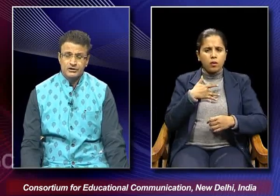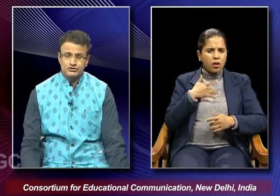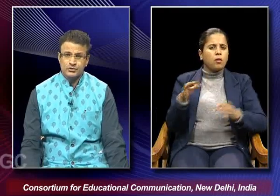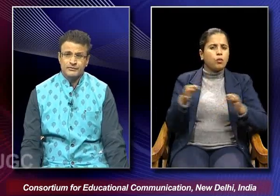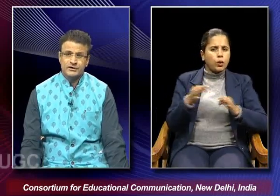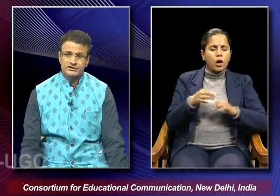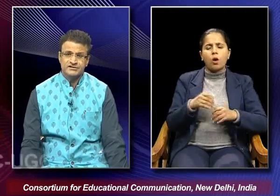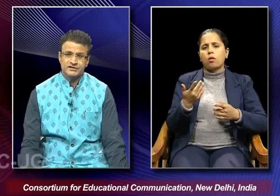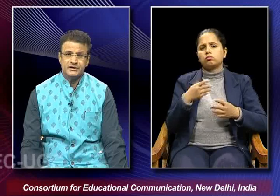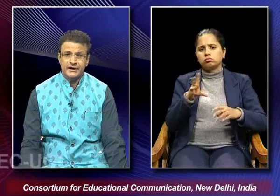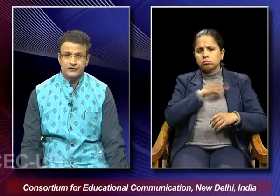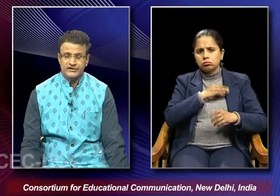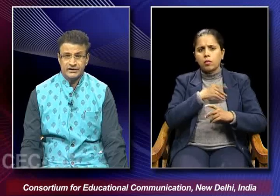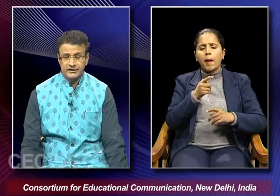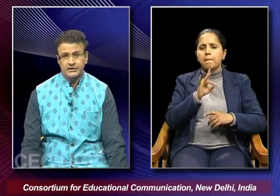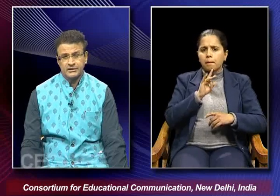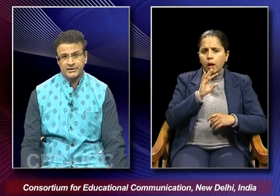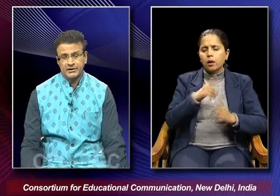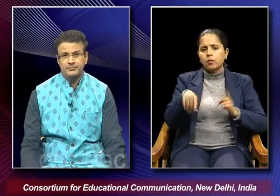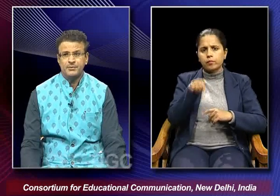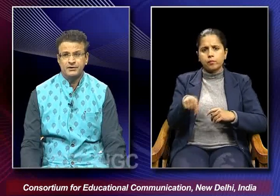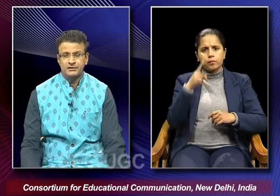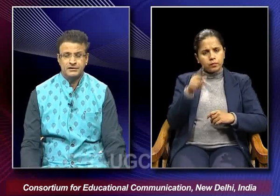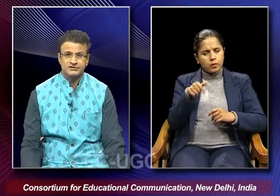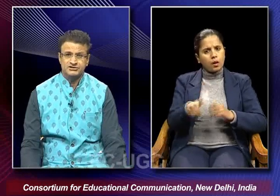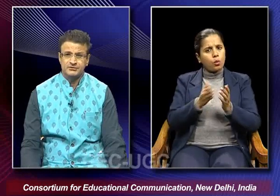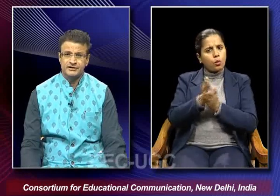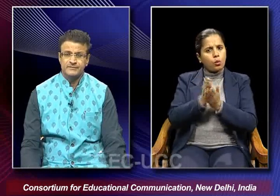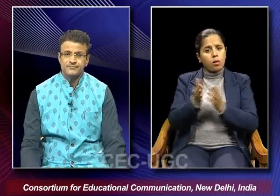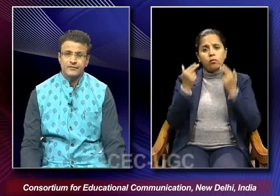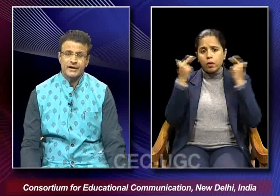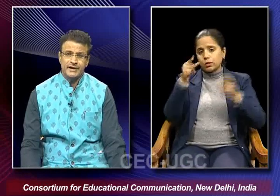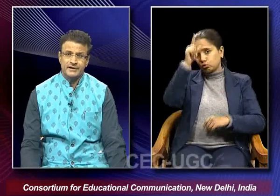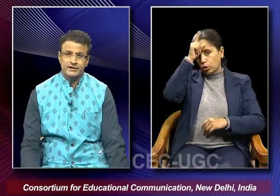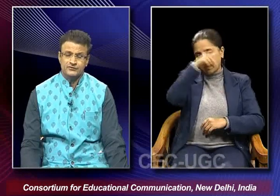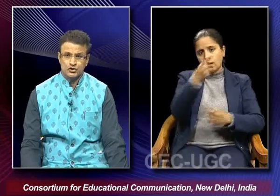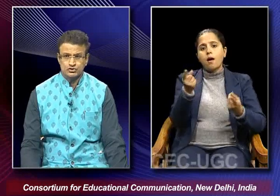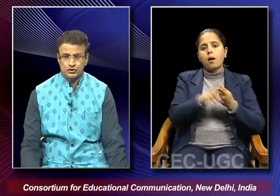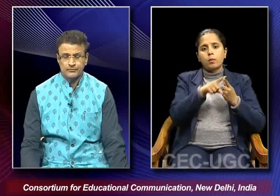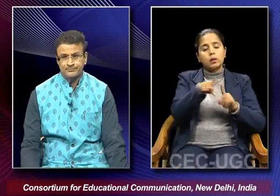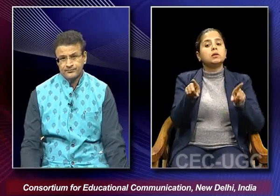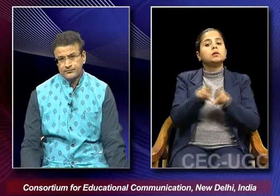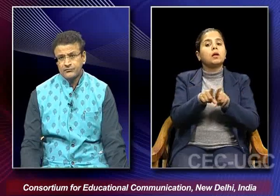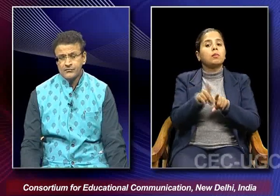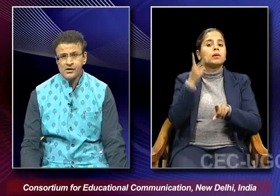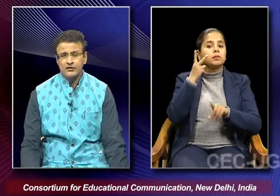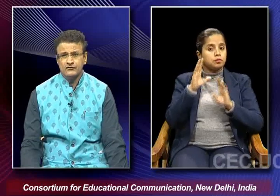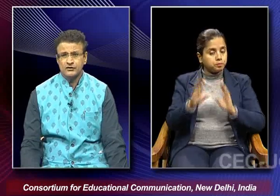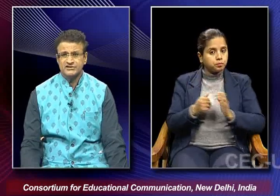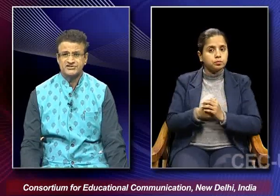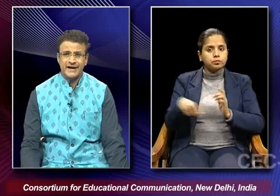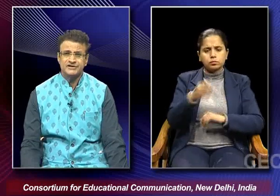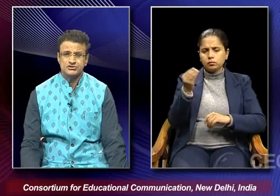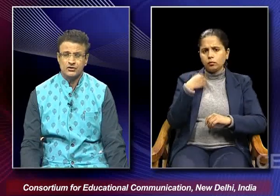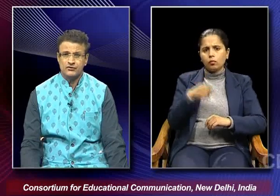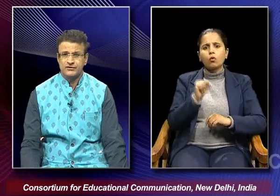so this kind of a technique became popular in germany and it was also one